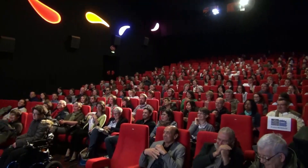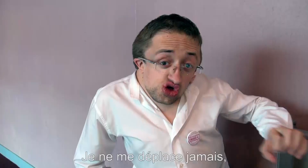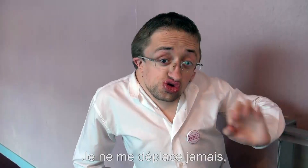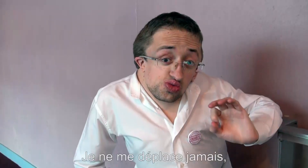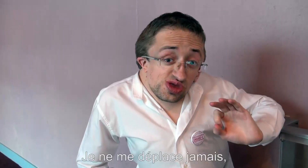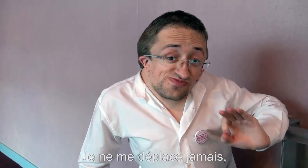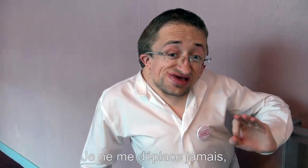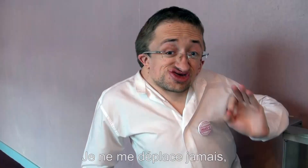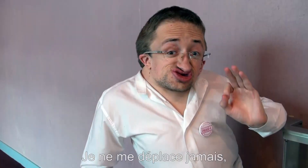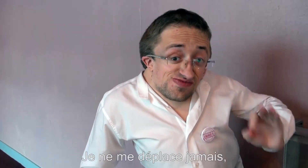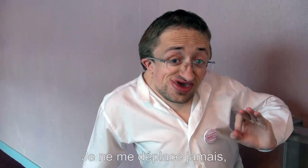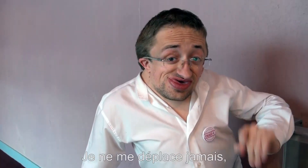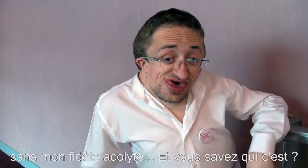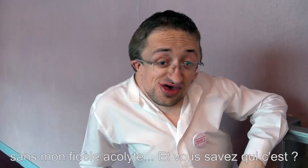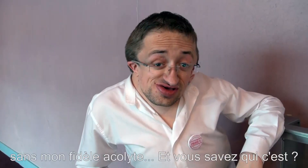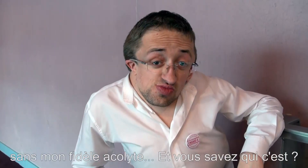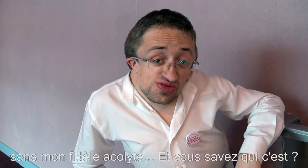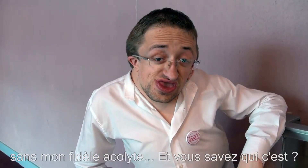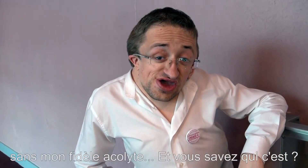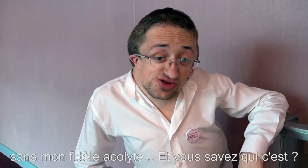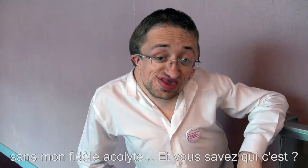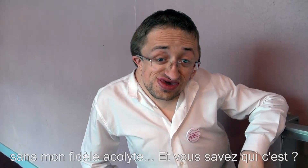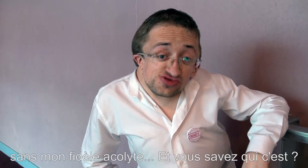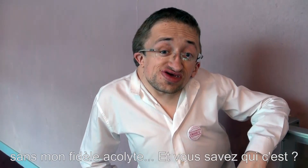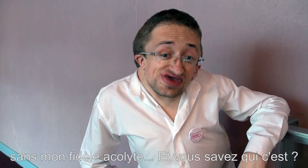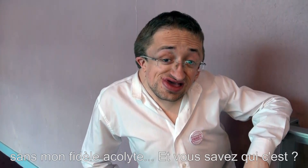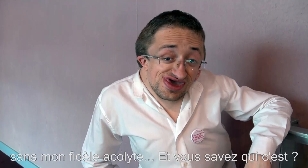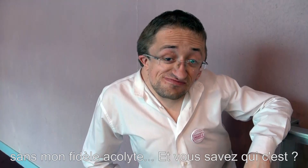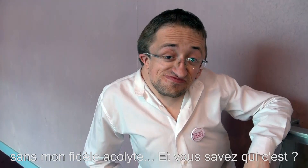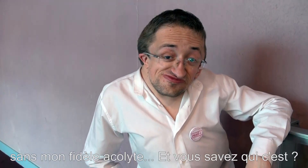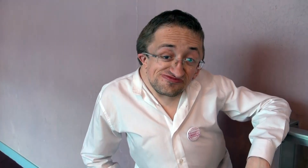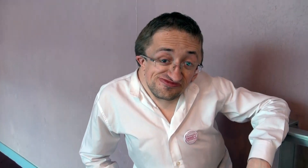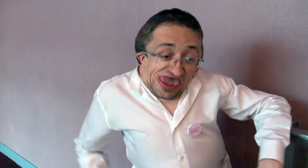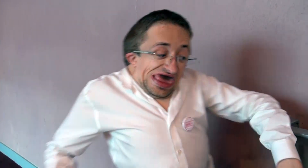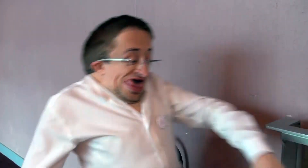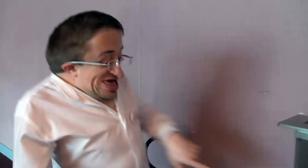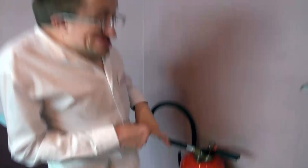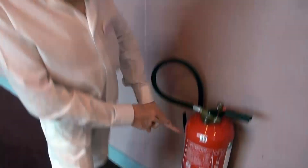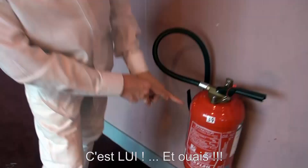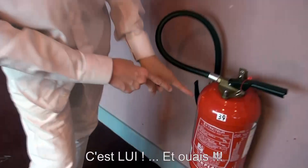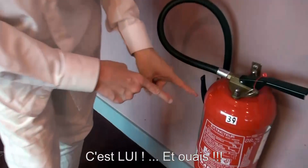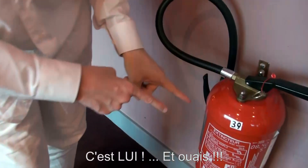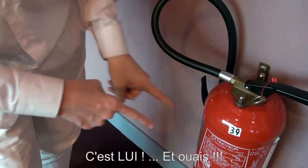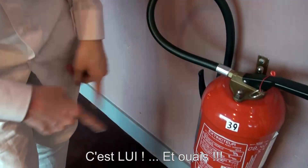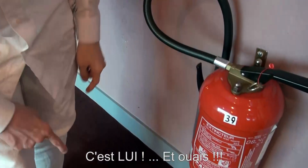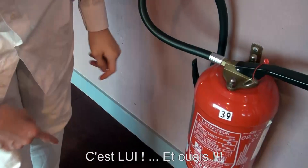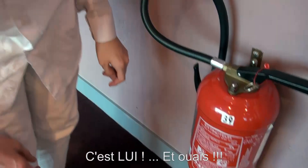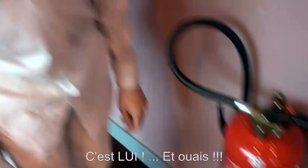Je ne me déplace jamais sans mon fidèle alcolyte et vous savez qui c'est ? C'est lui ! Et ouais !